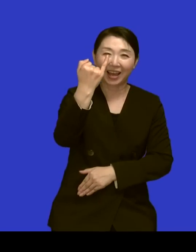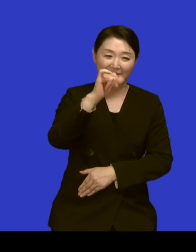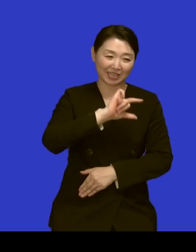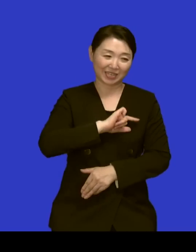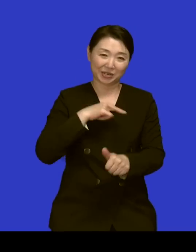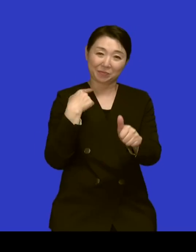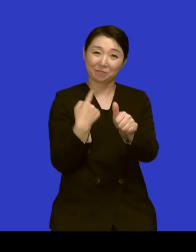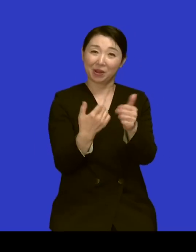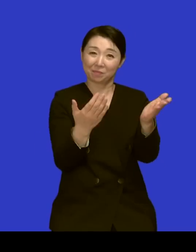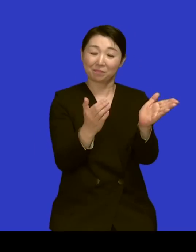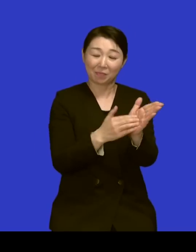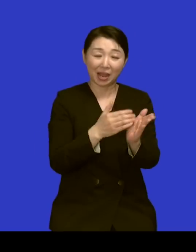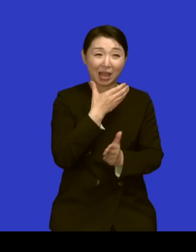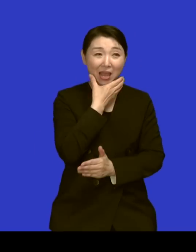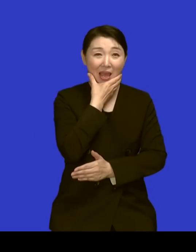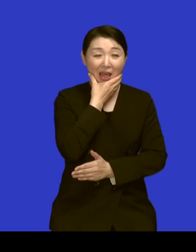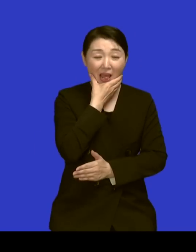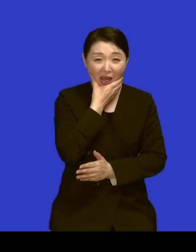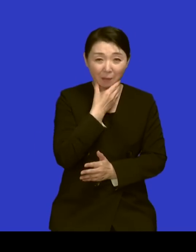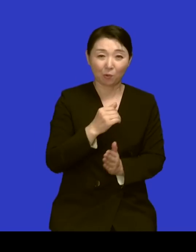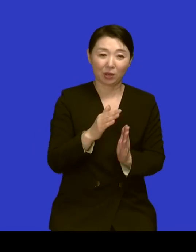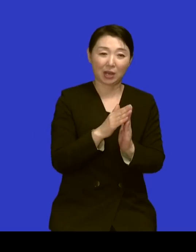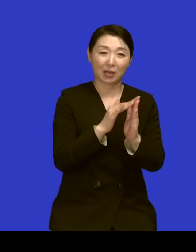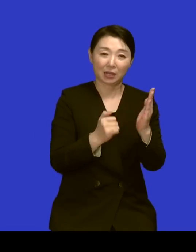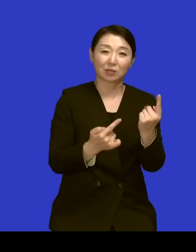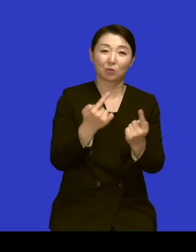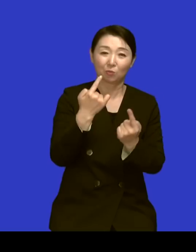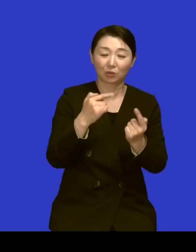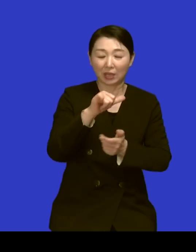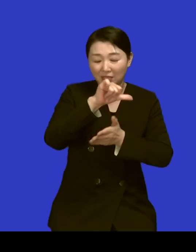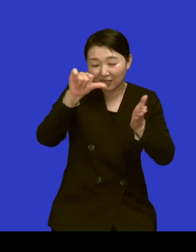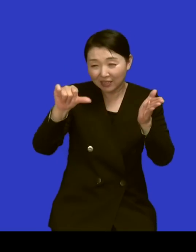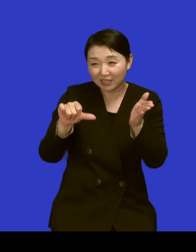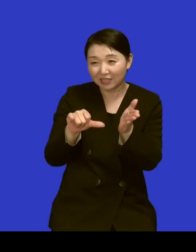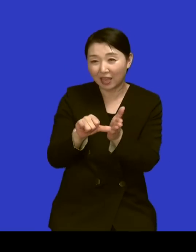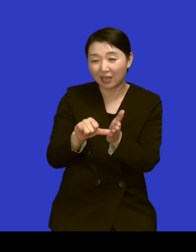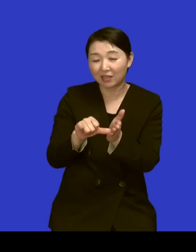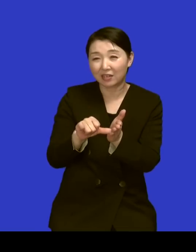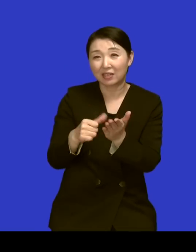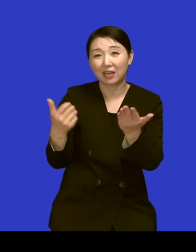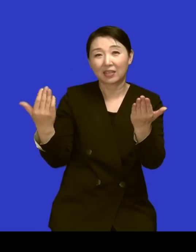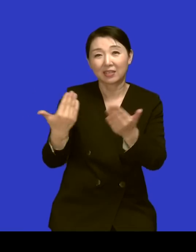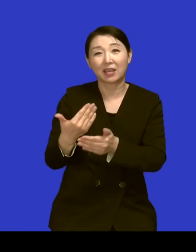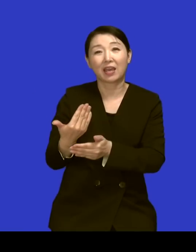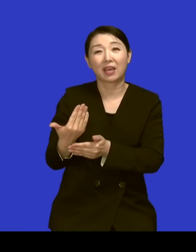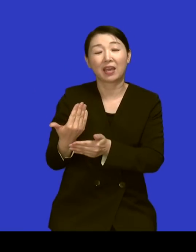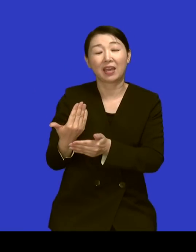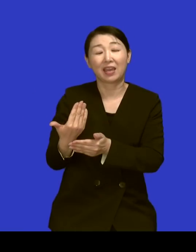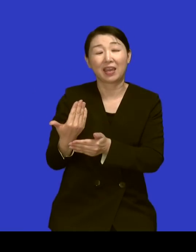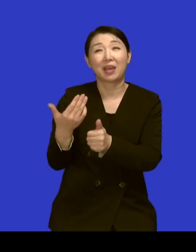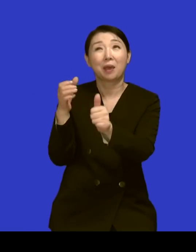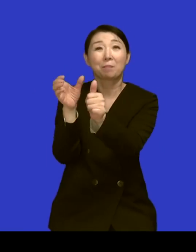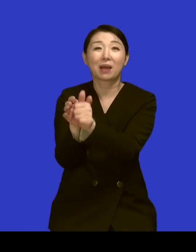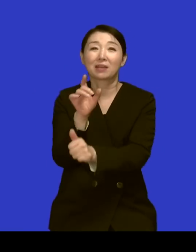행복한 가정보다 내 인생을 사역에 바치겠다라고 네 그것도 거지만 이제 아버님은 낮에 교육